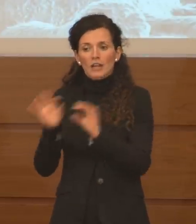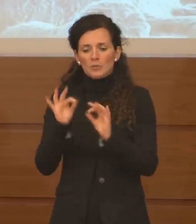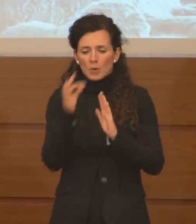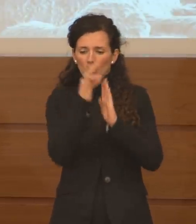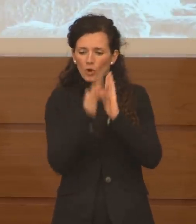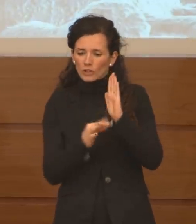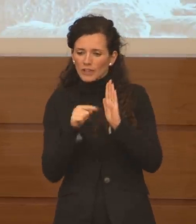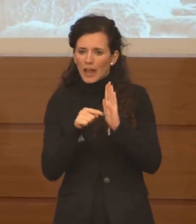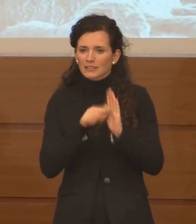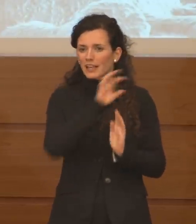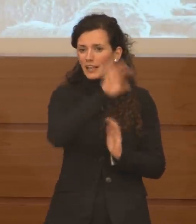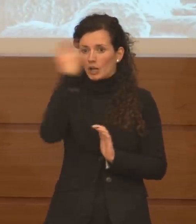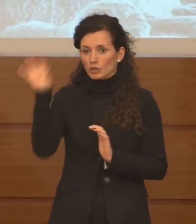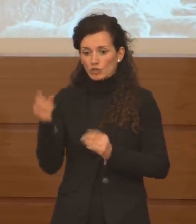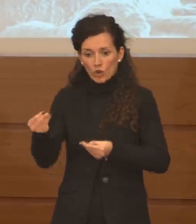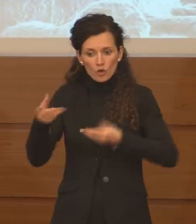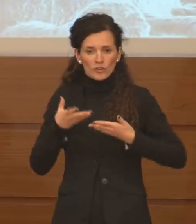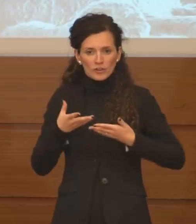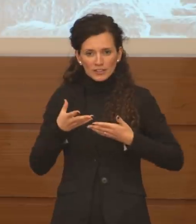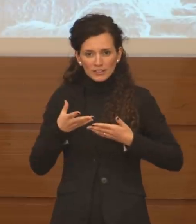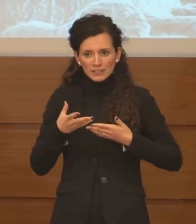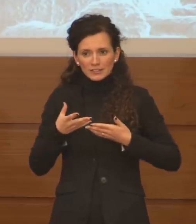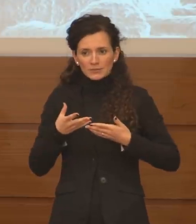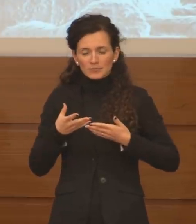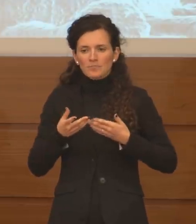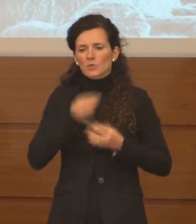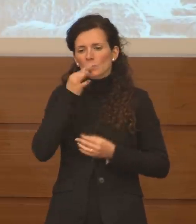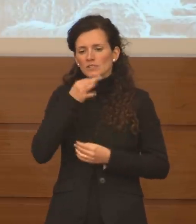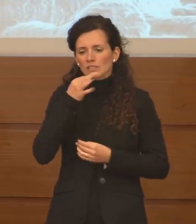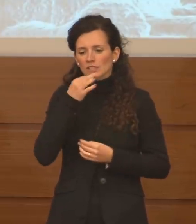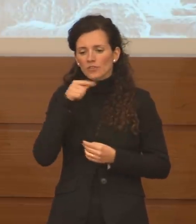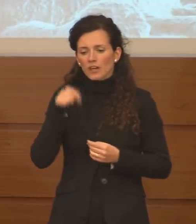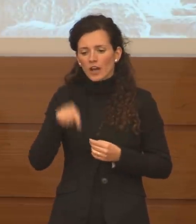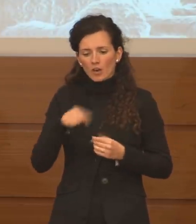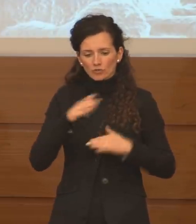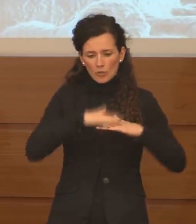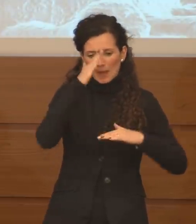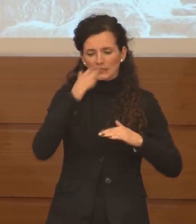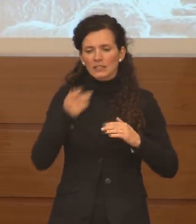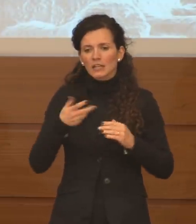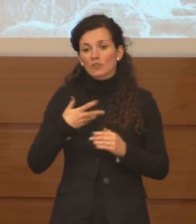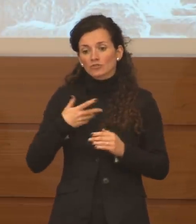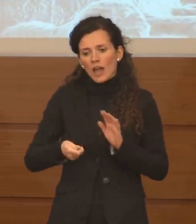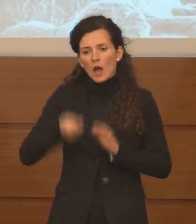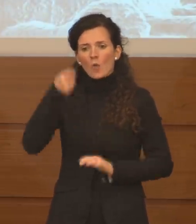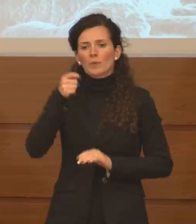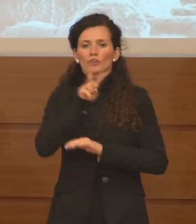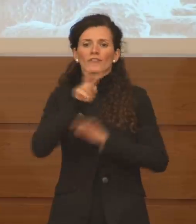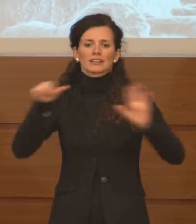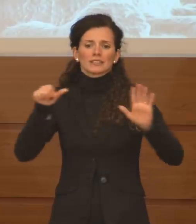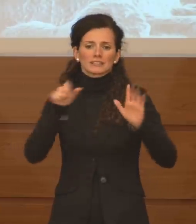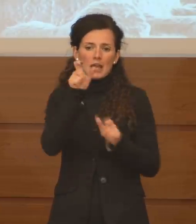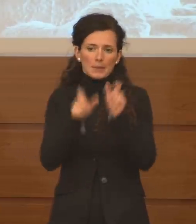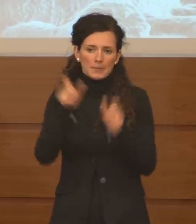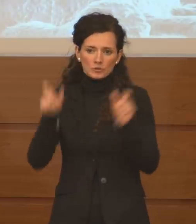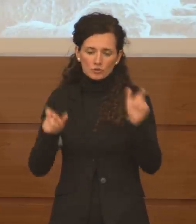dalle regioni, quindi un incremento rispetto a oggi di 26 persone.